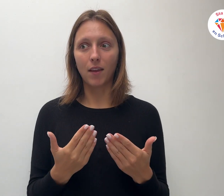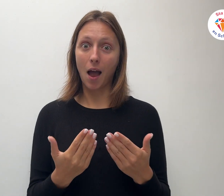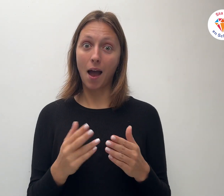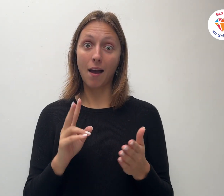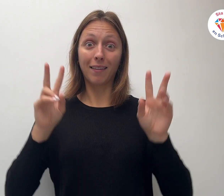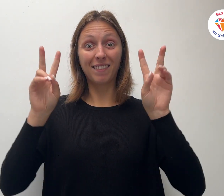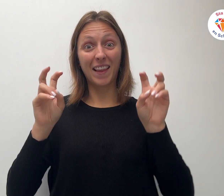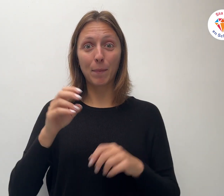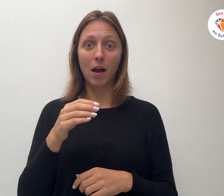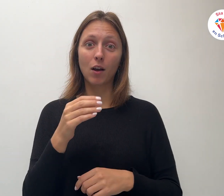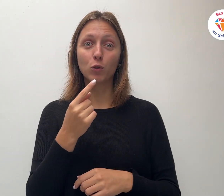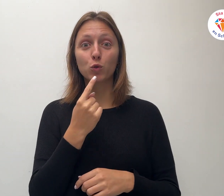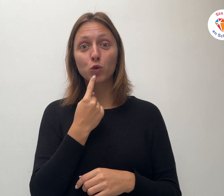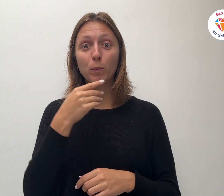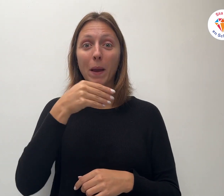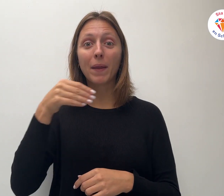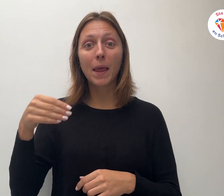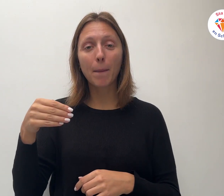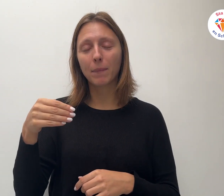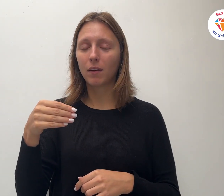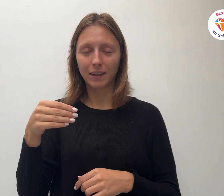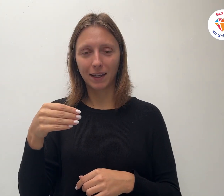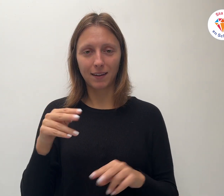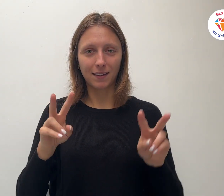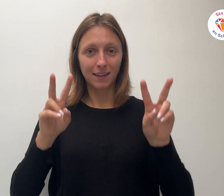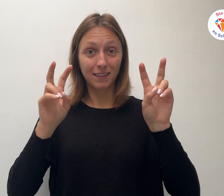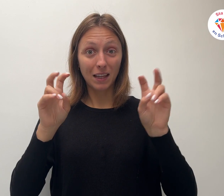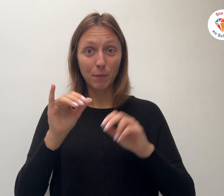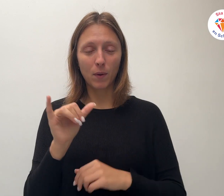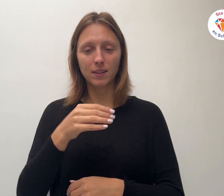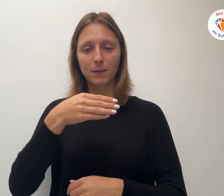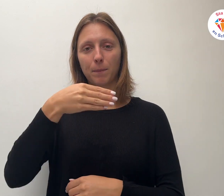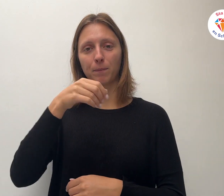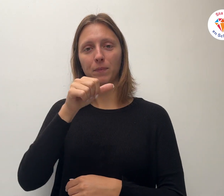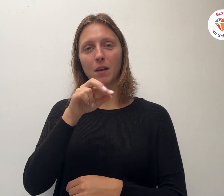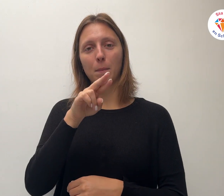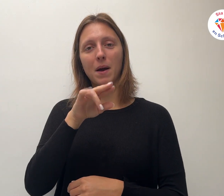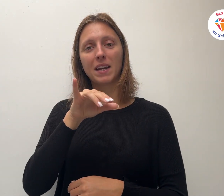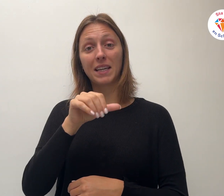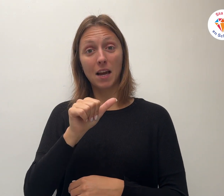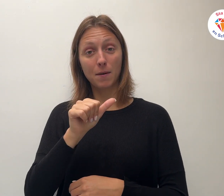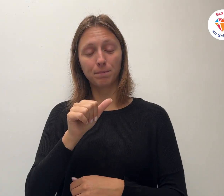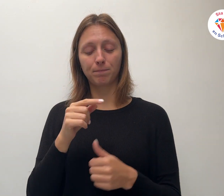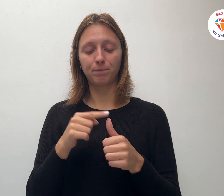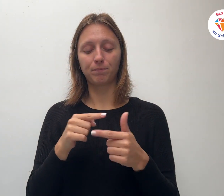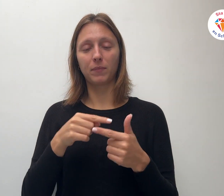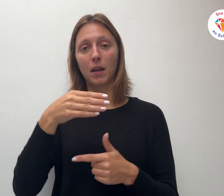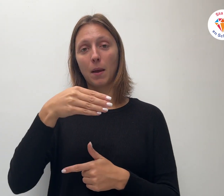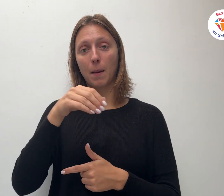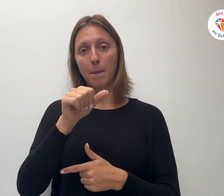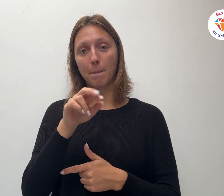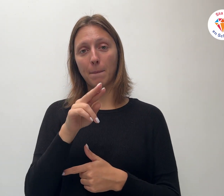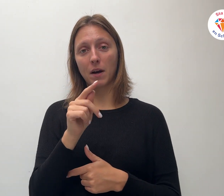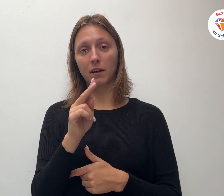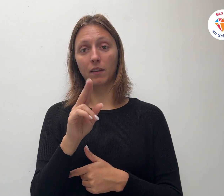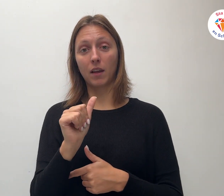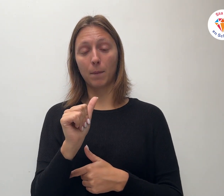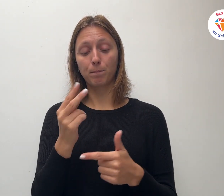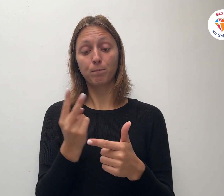maar over Maria en Marta. Twee zussen, beiden gelovig, maar toch helemaal anders.